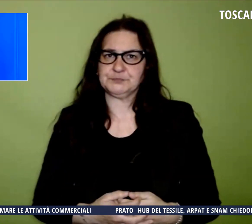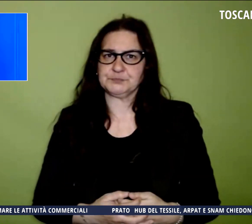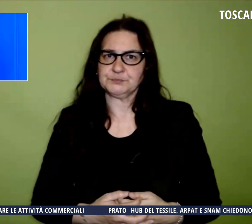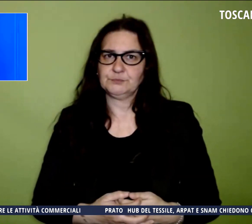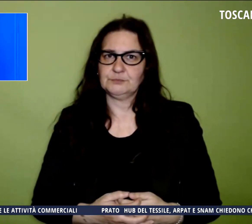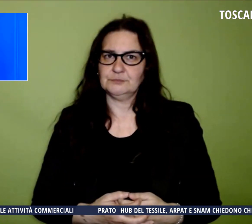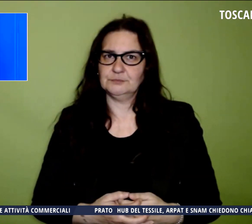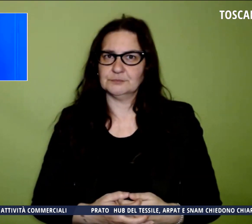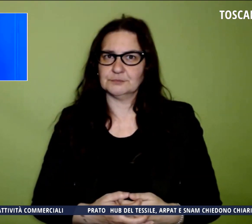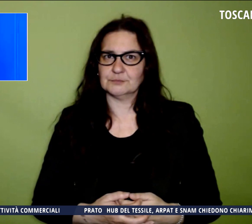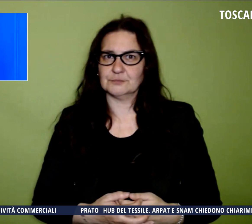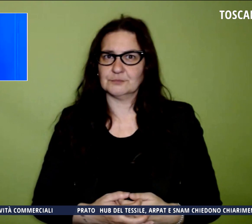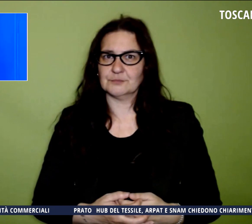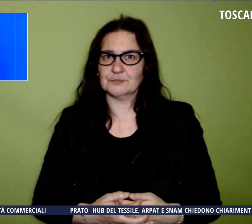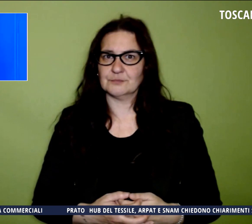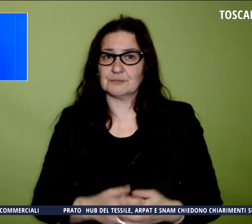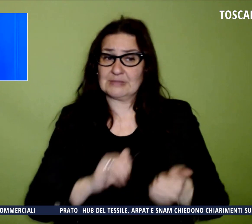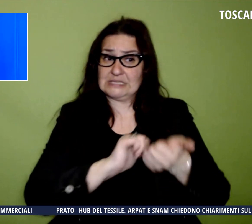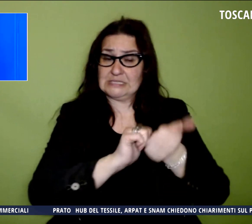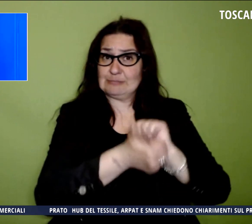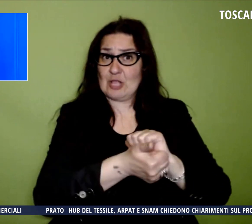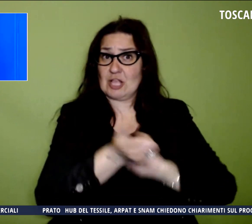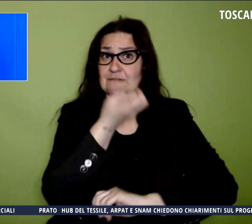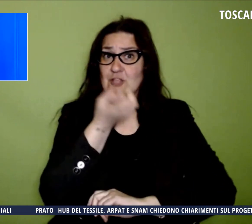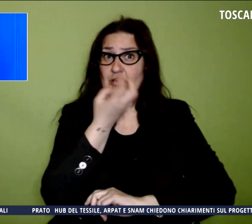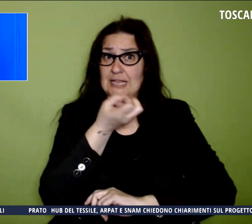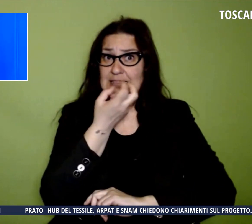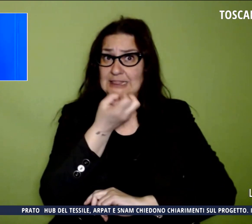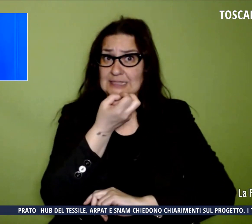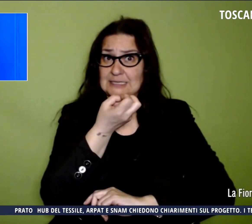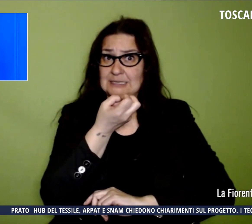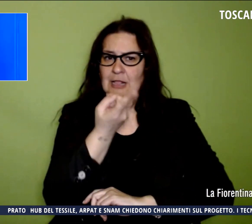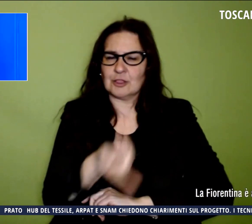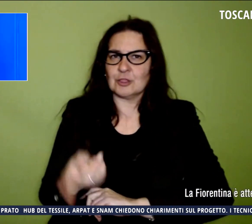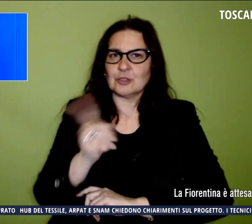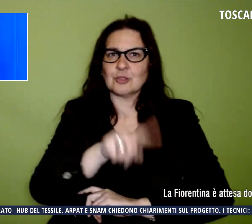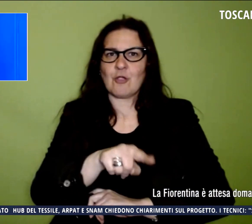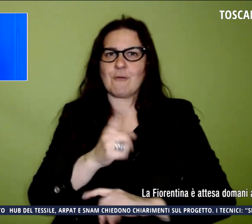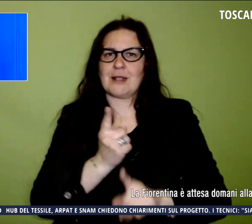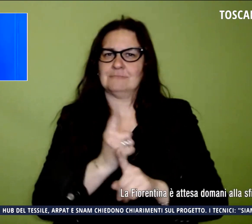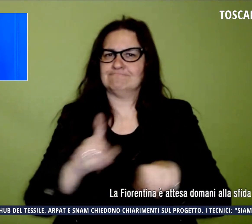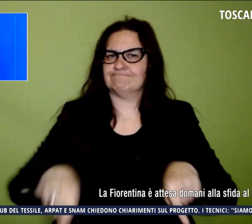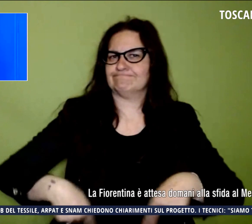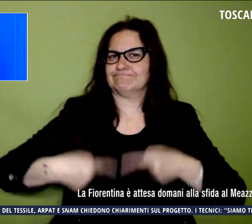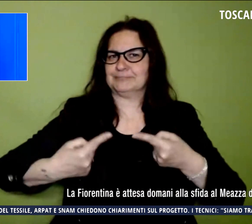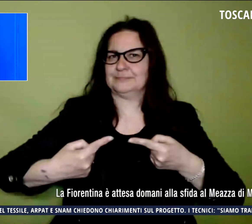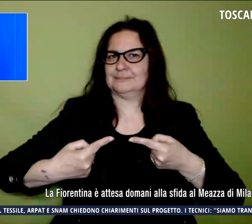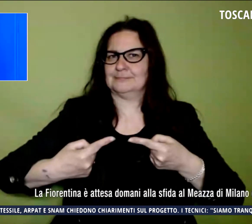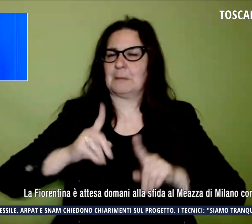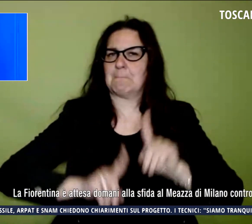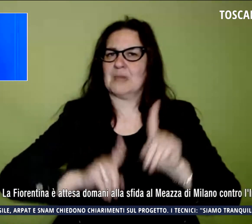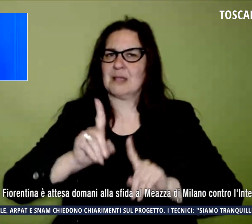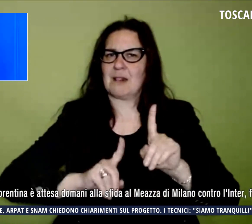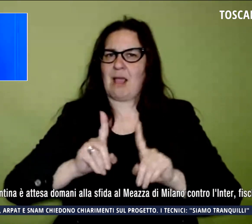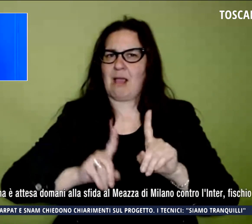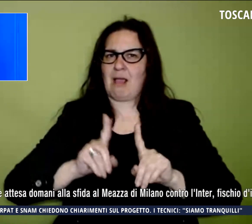Parliamo ora di sport. La Fiorentina è attesa domani alla sfida al Meazza di Milano contro l